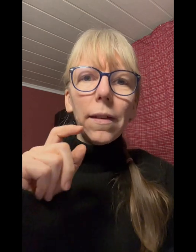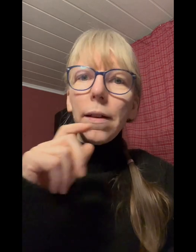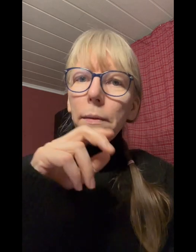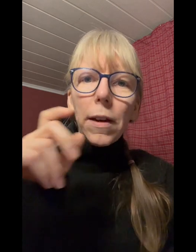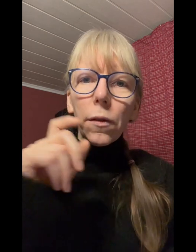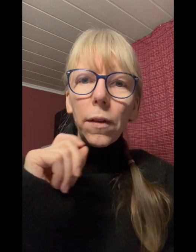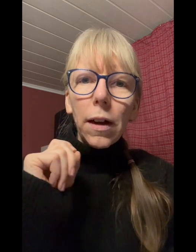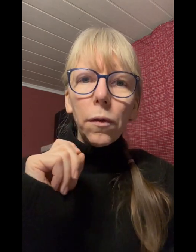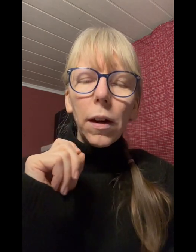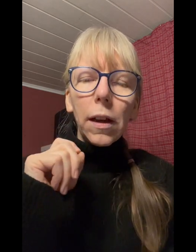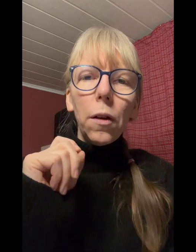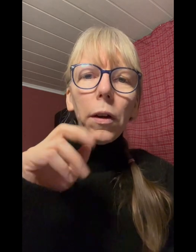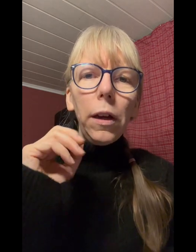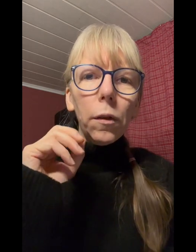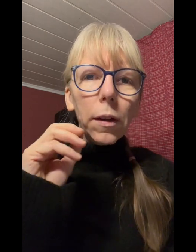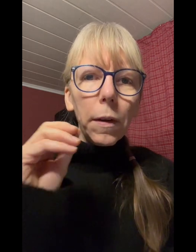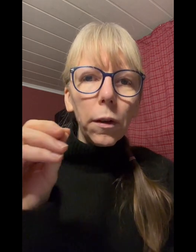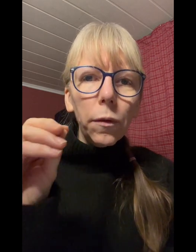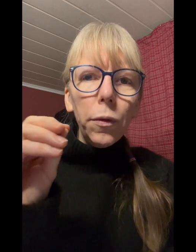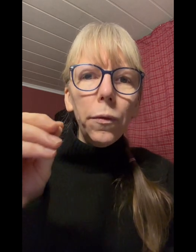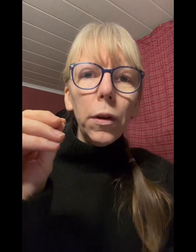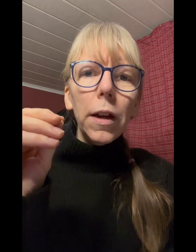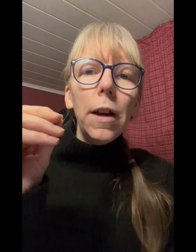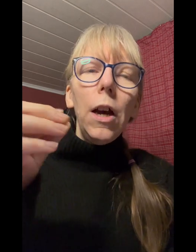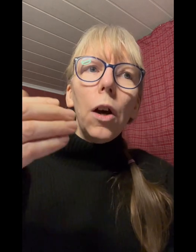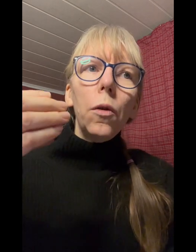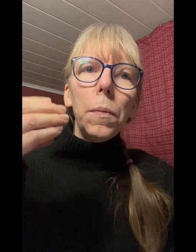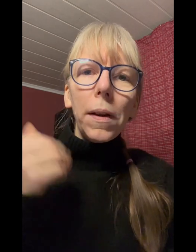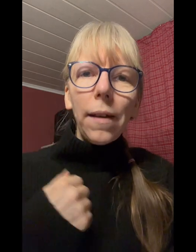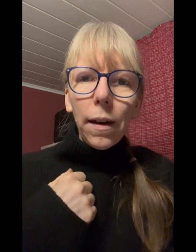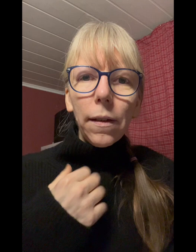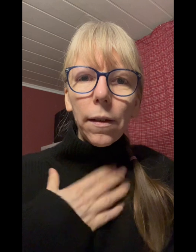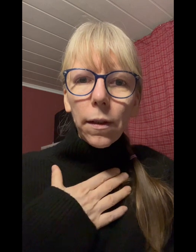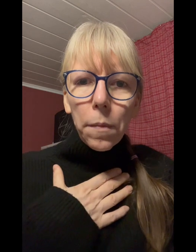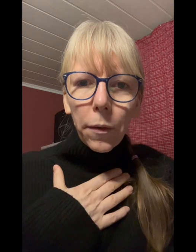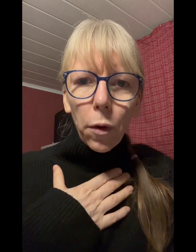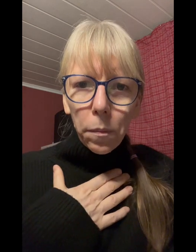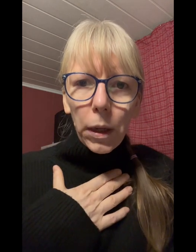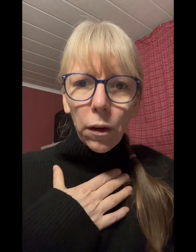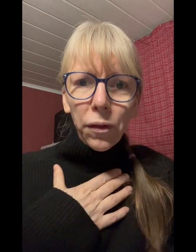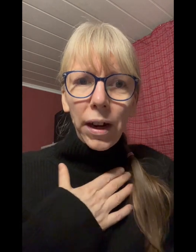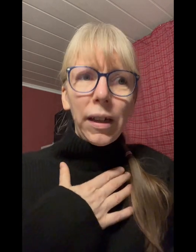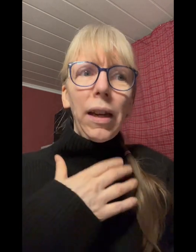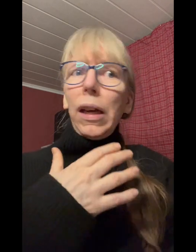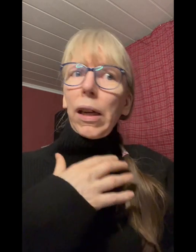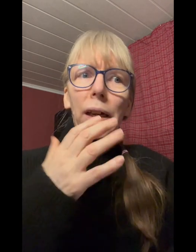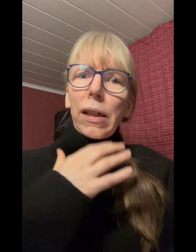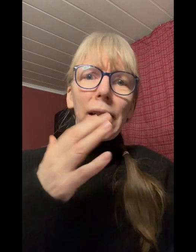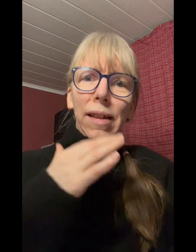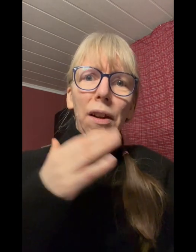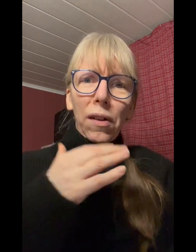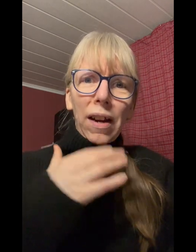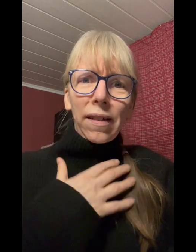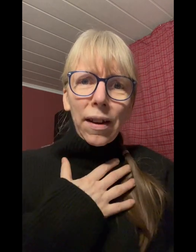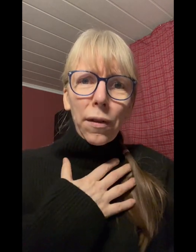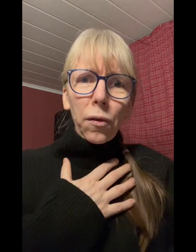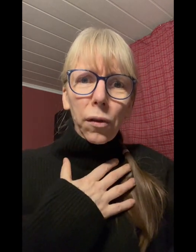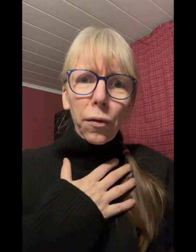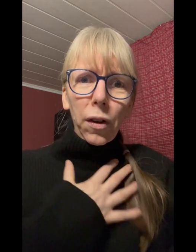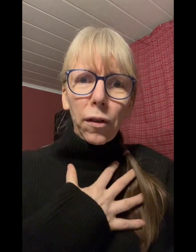2800 kalorien oder 2500 und die patienten sitzen immer vor mir und sagen dann das kann doch gar nicht sein frau rose fröhlich soll